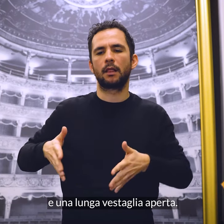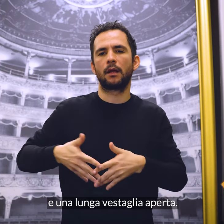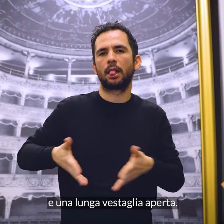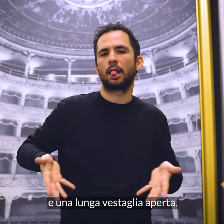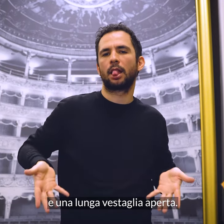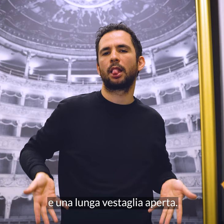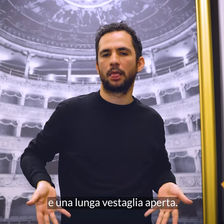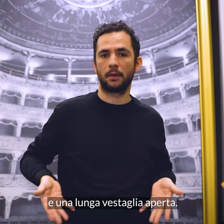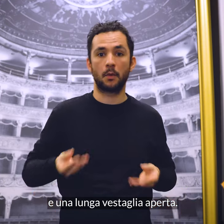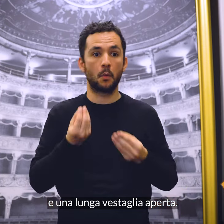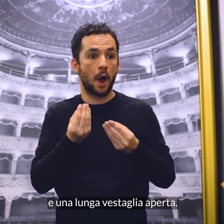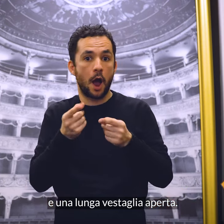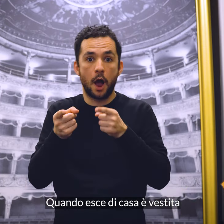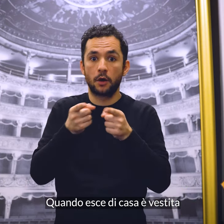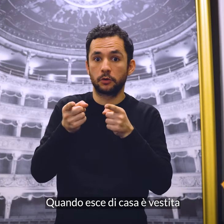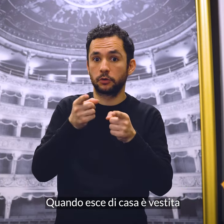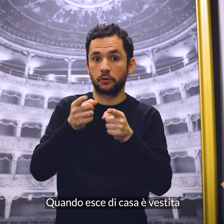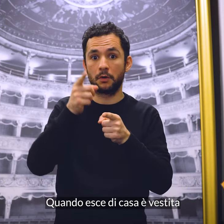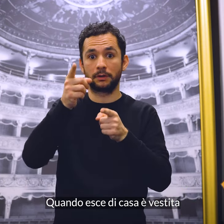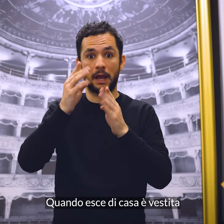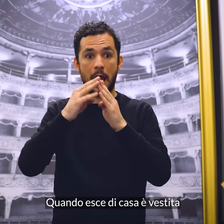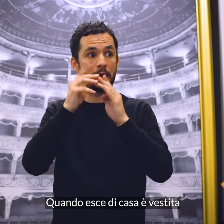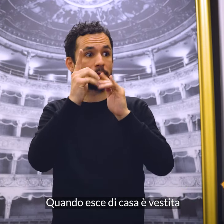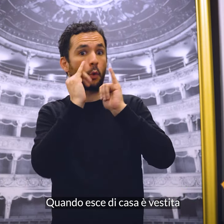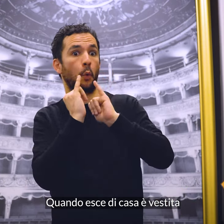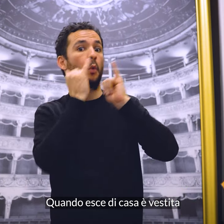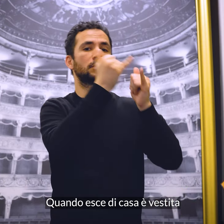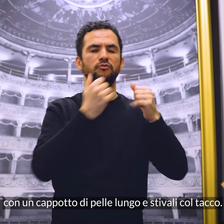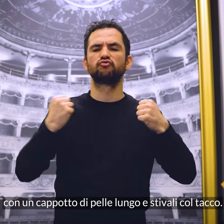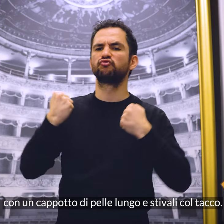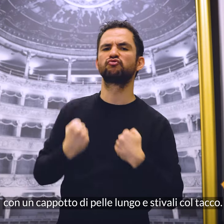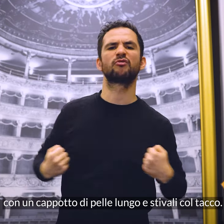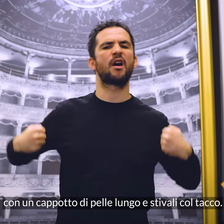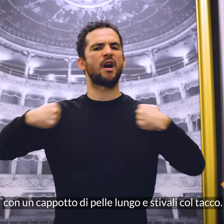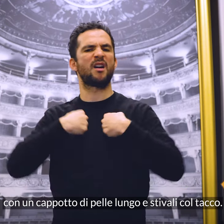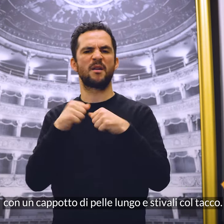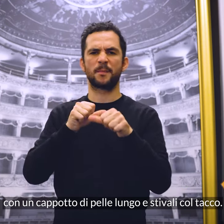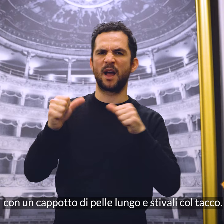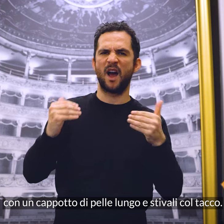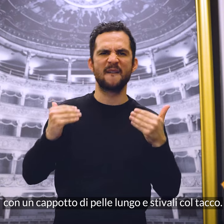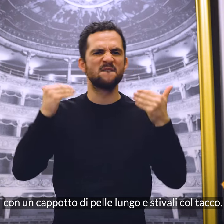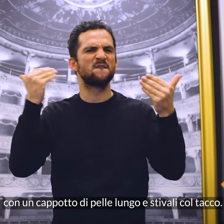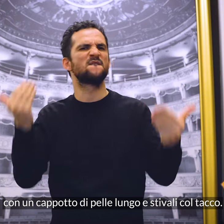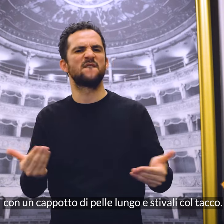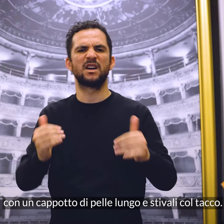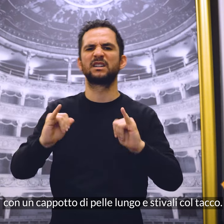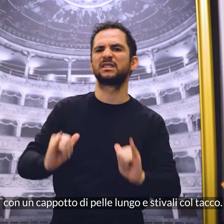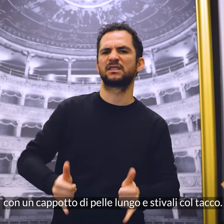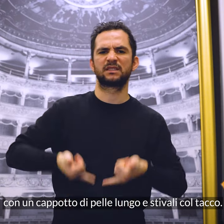una lunga vestaglia aperta. Quando esce di casa è vestita con un cappotto di pelle lungo e stivali col tacco.